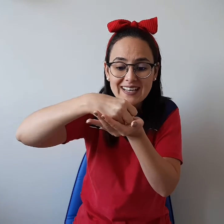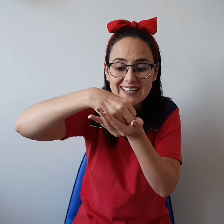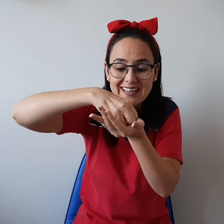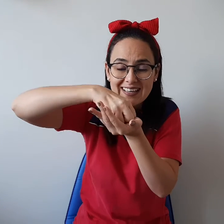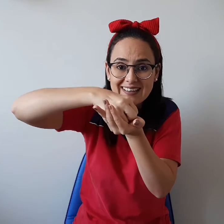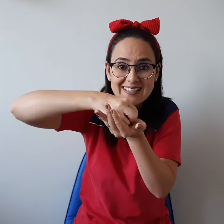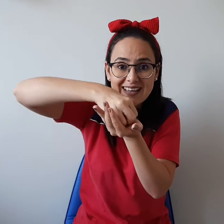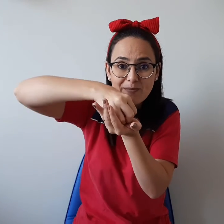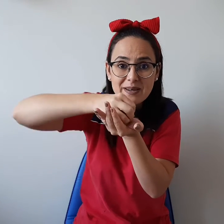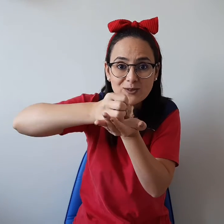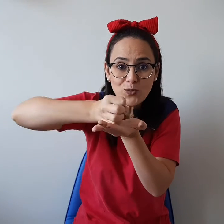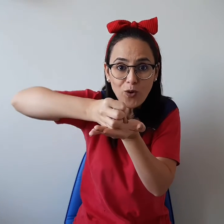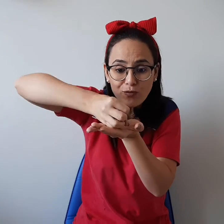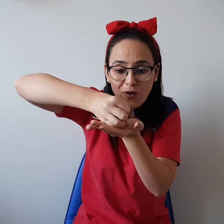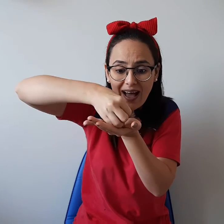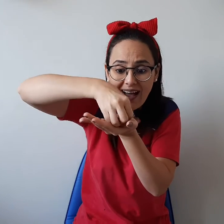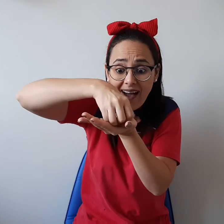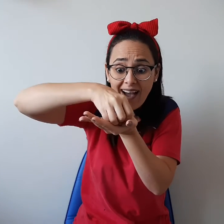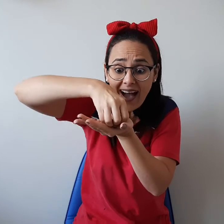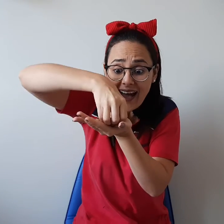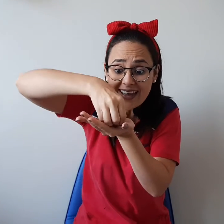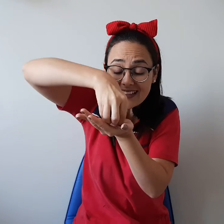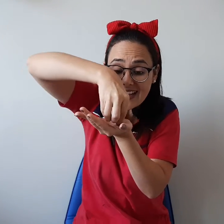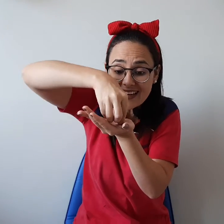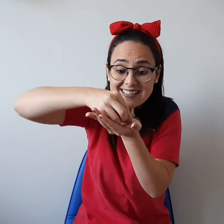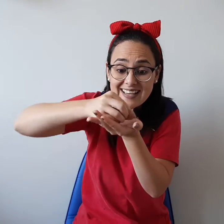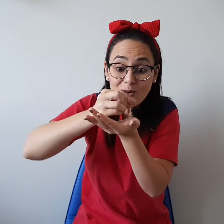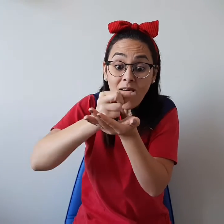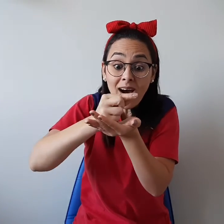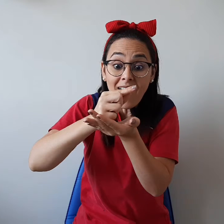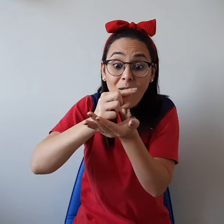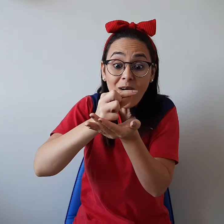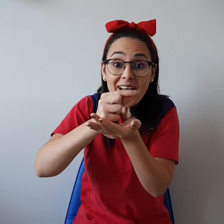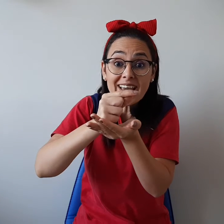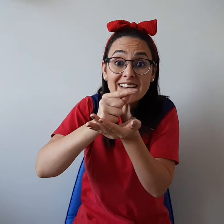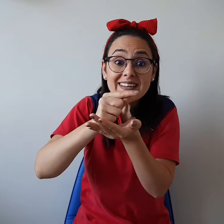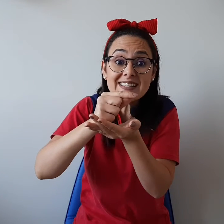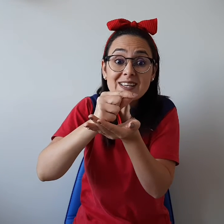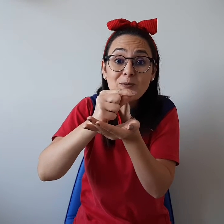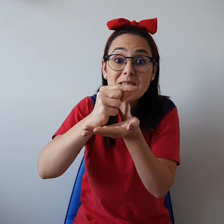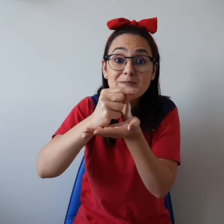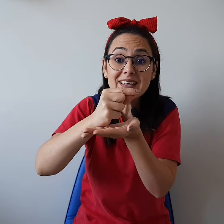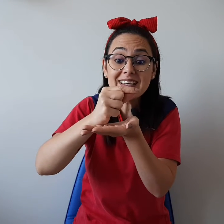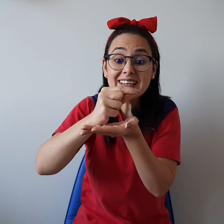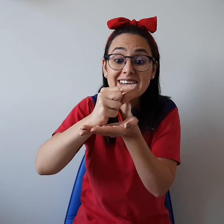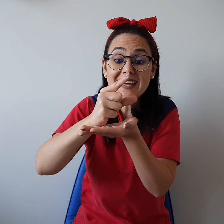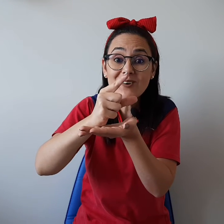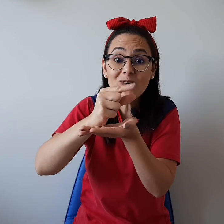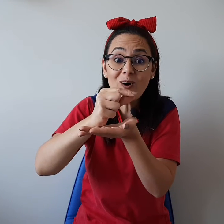que ele está se quebrando, o ovo. Ah, ele está nascendo! Ele nasceu bem pequenininho.